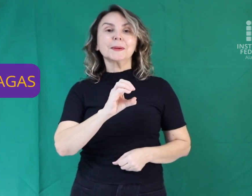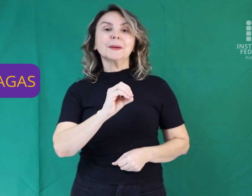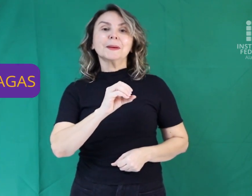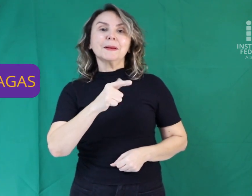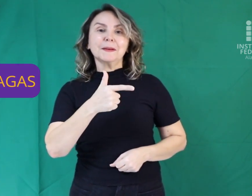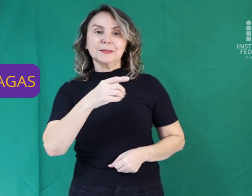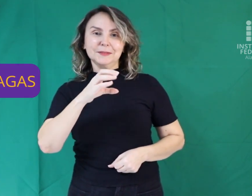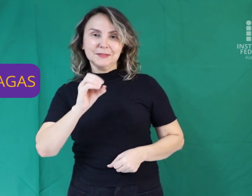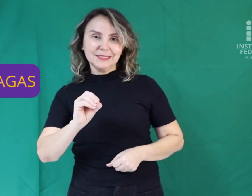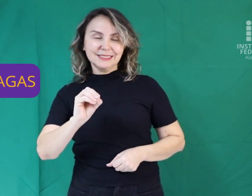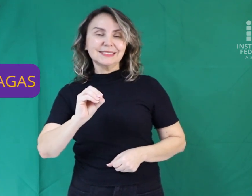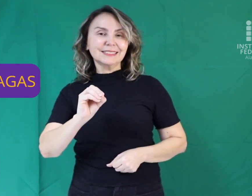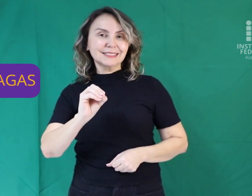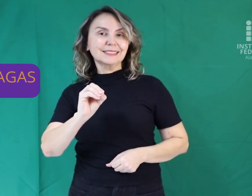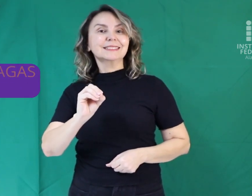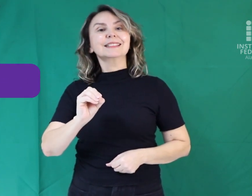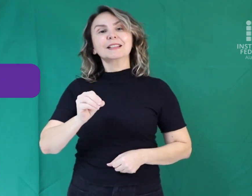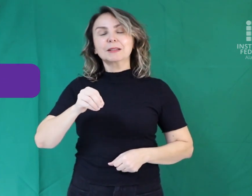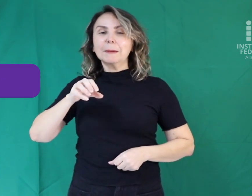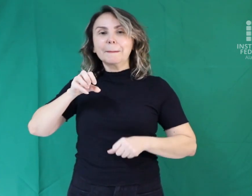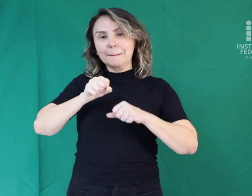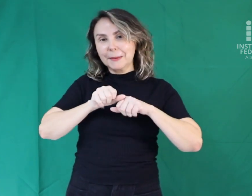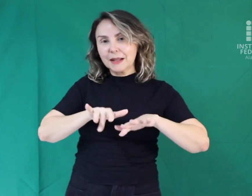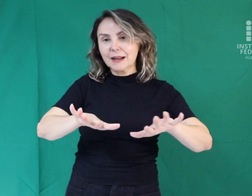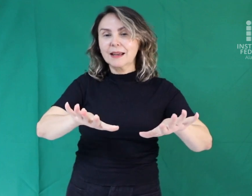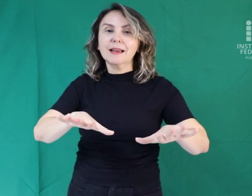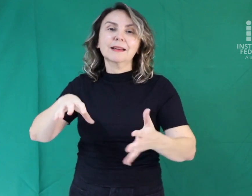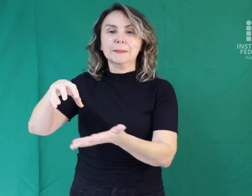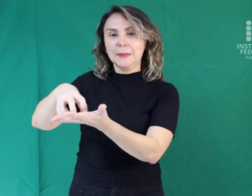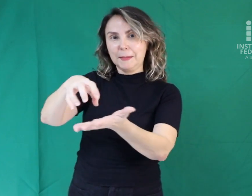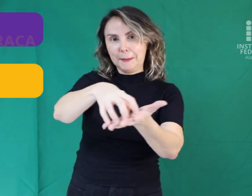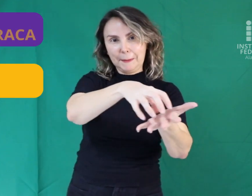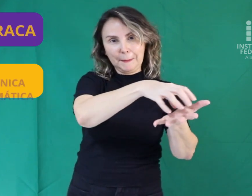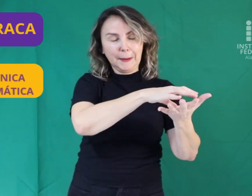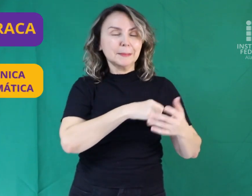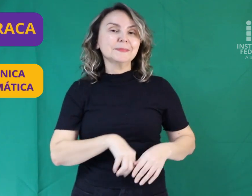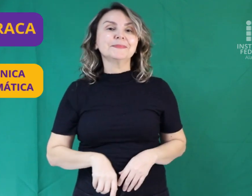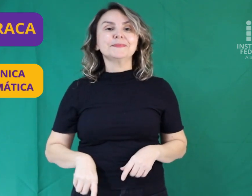distribuídas entre as unidades de Arapiraca,